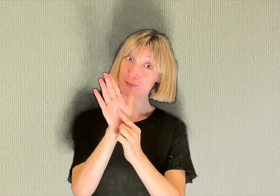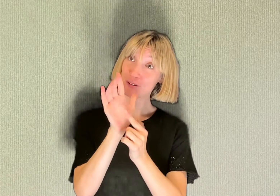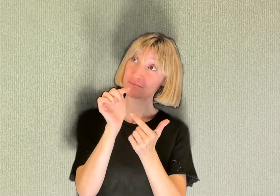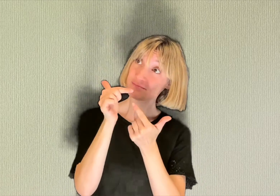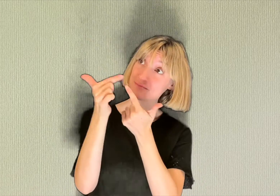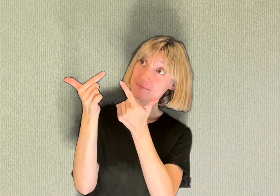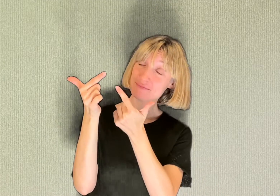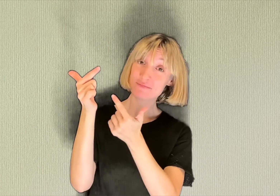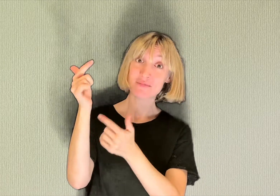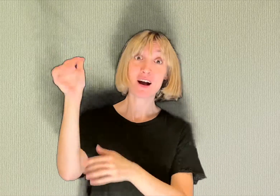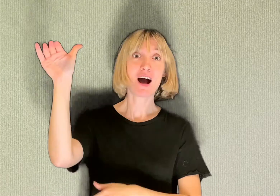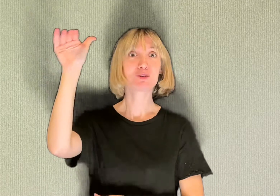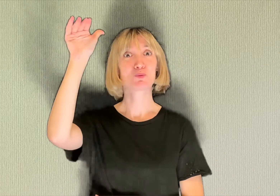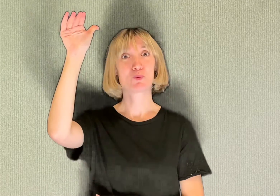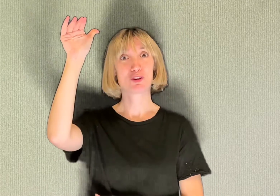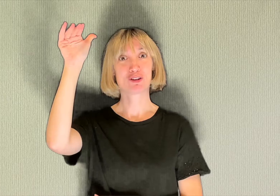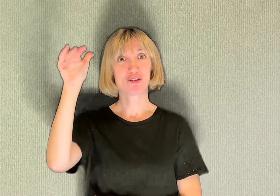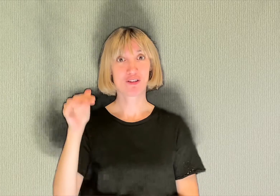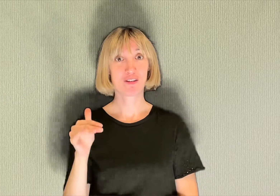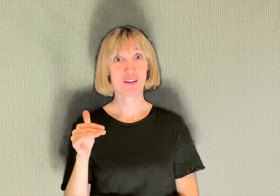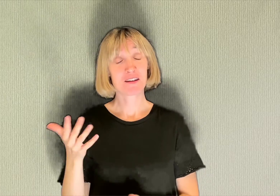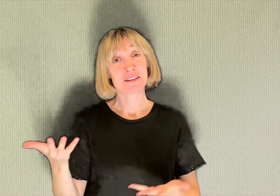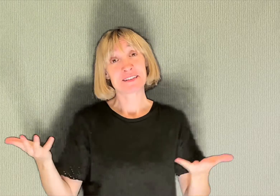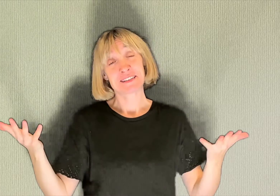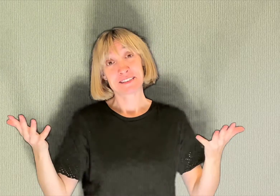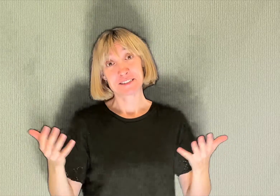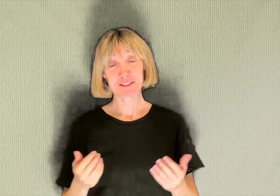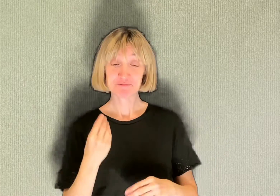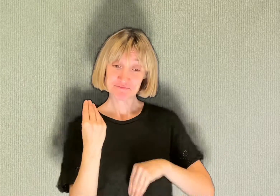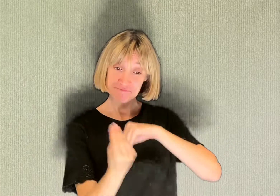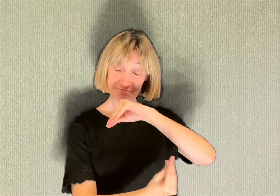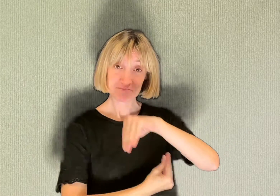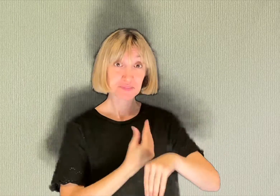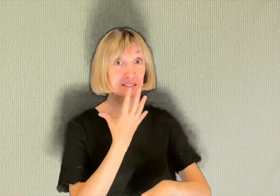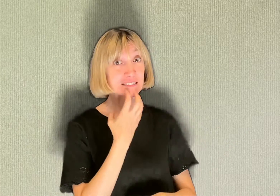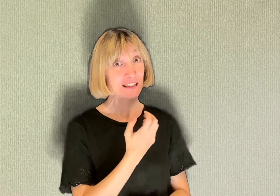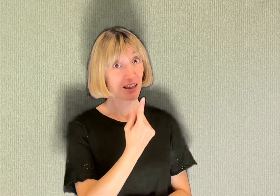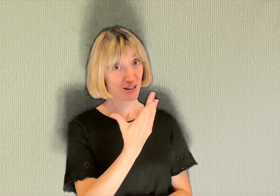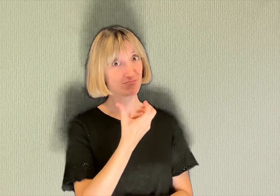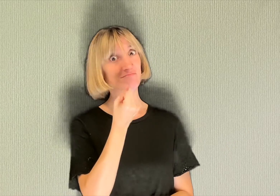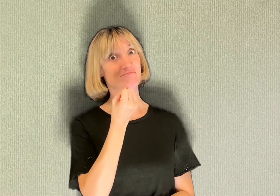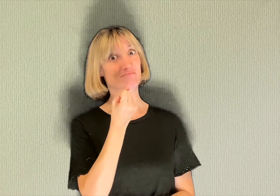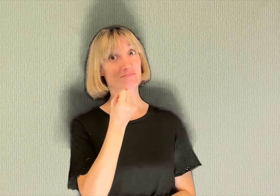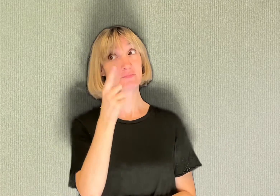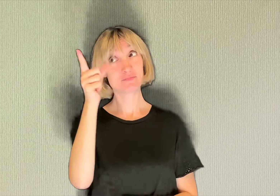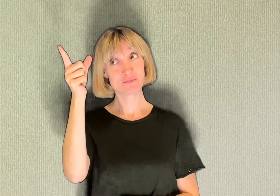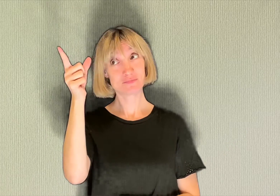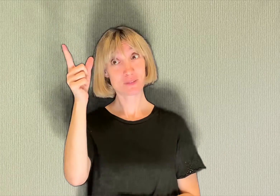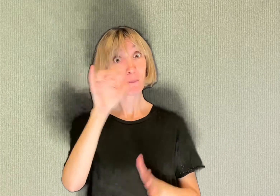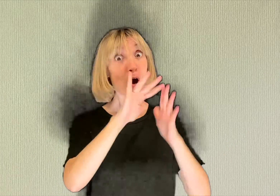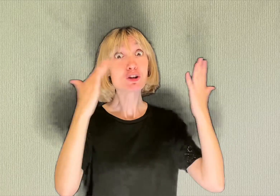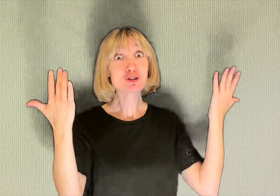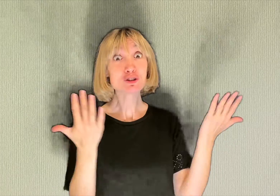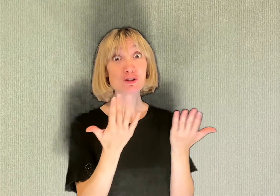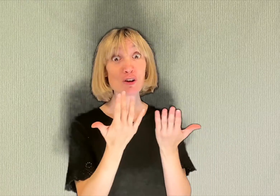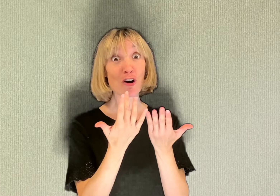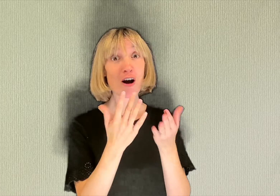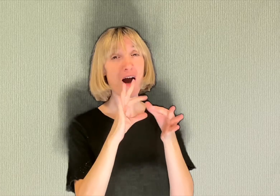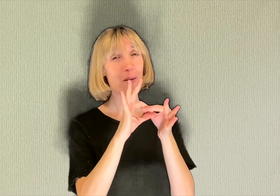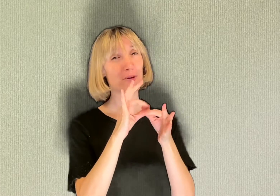Ho una scusa seria. Questa persona grande è il miglior amico che abbia al mondo. Ho una seconda